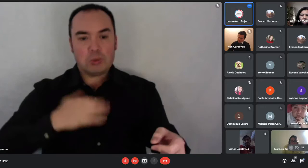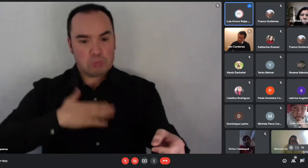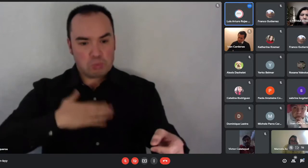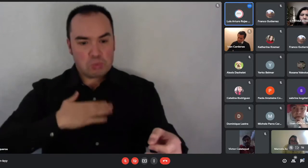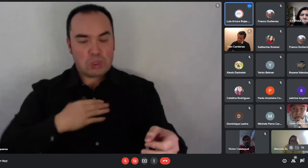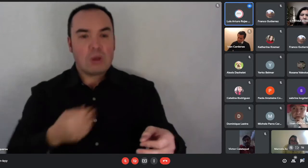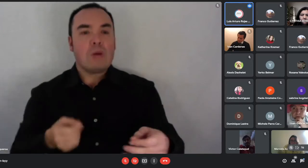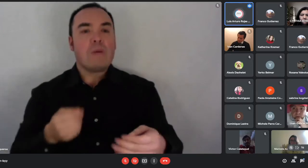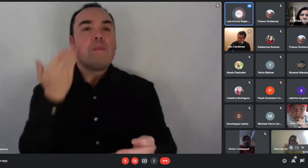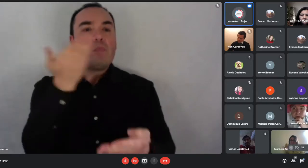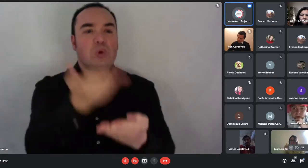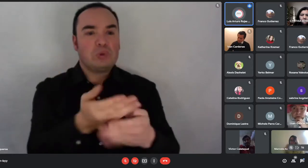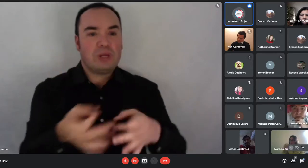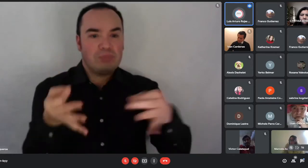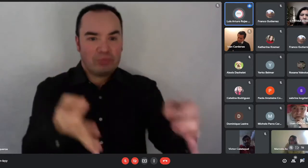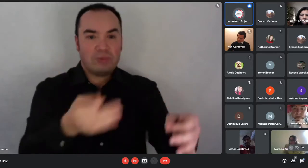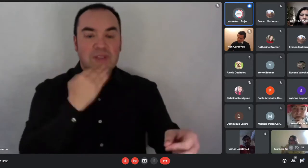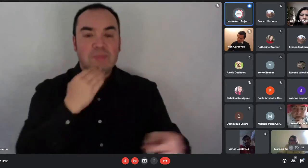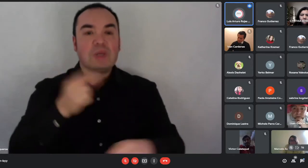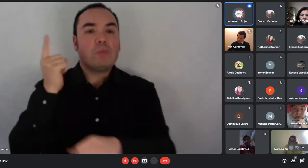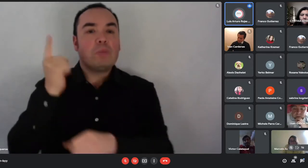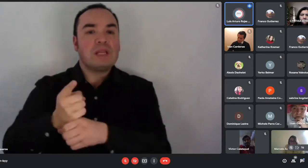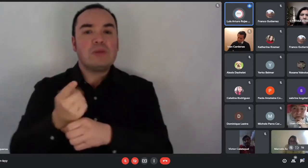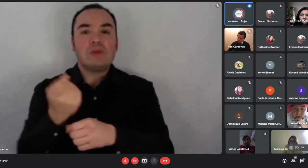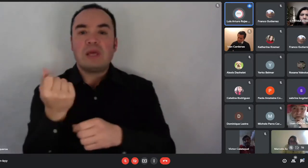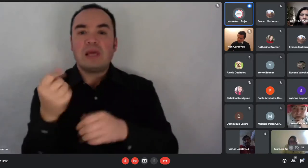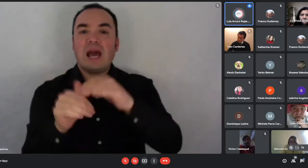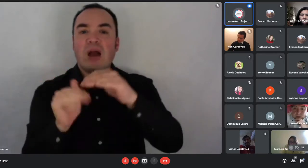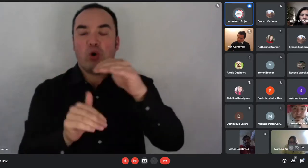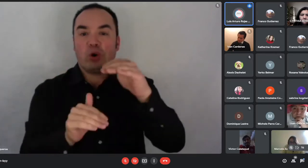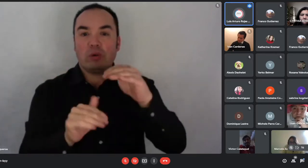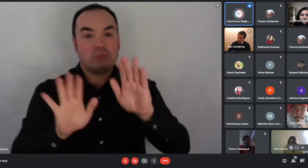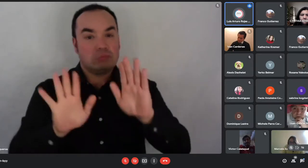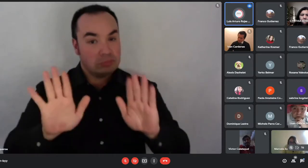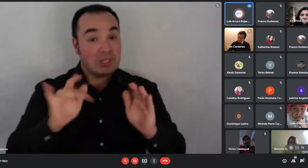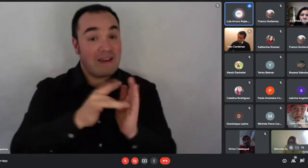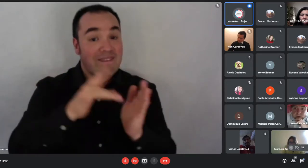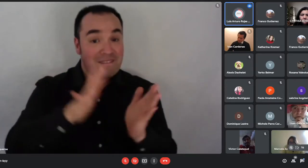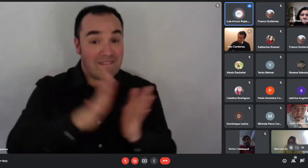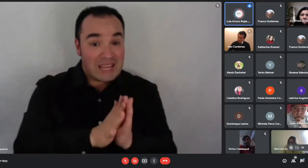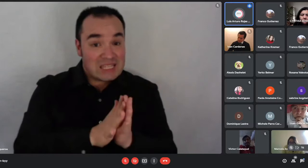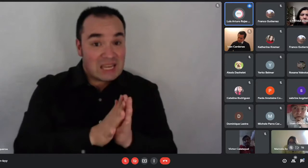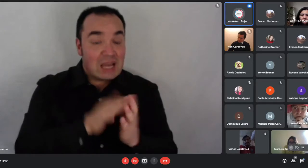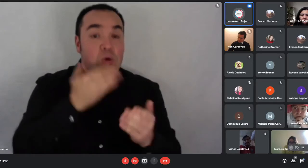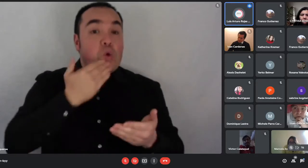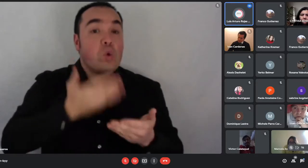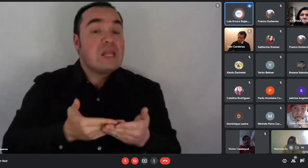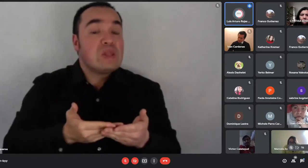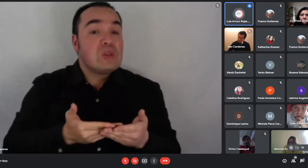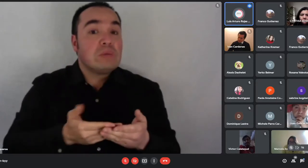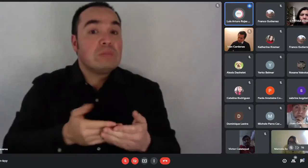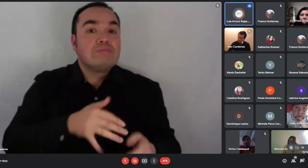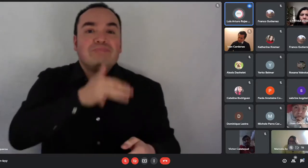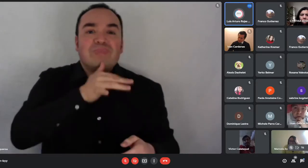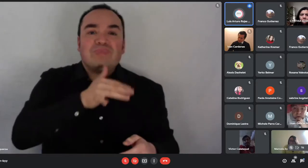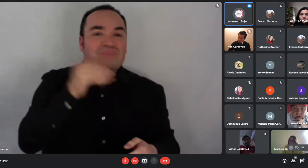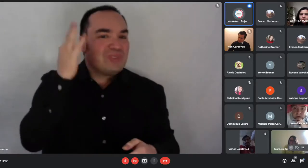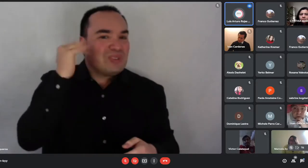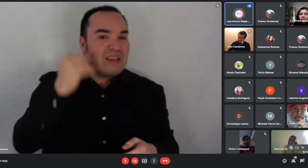fecha de postulación para el DS01. Probablemente se pueda dar entre octubre o noviembre, pero eso se va a confirmar mediante una resolución